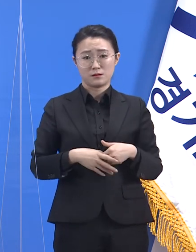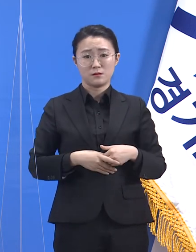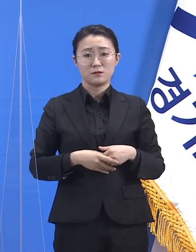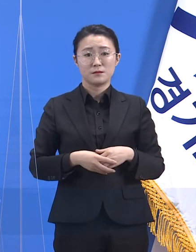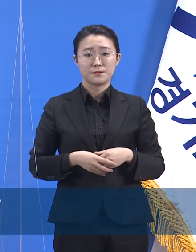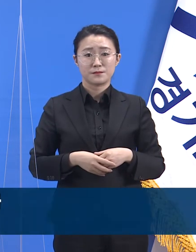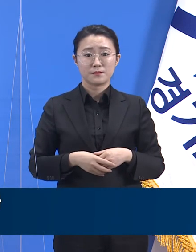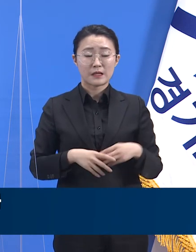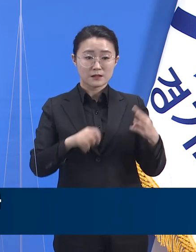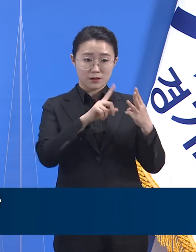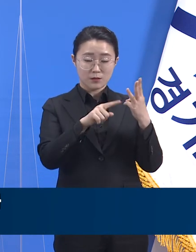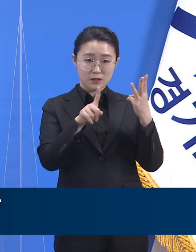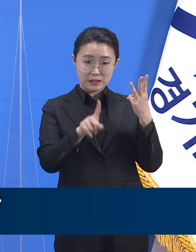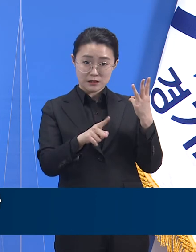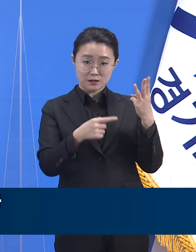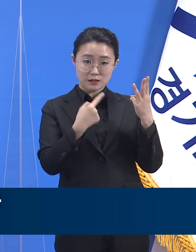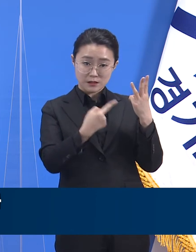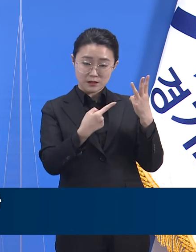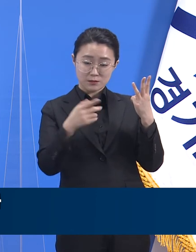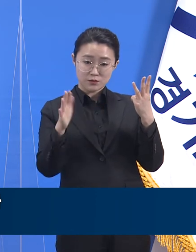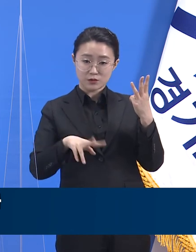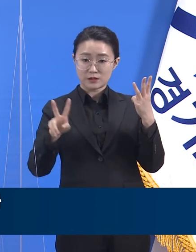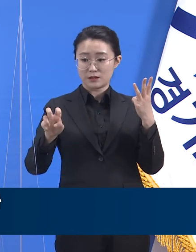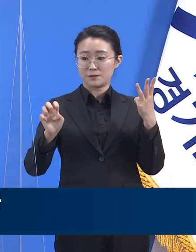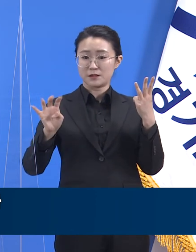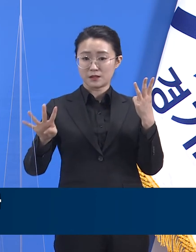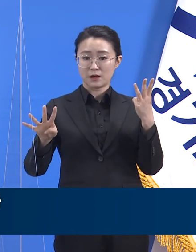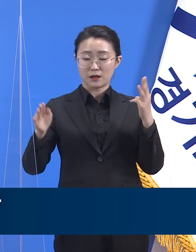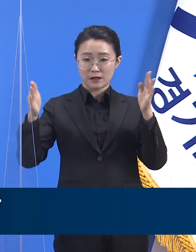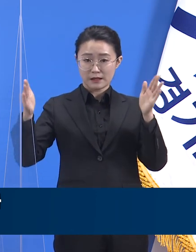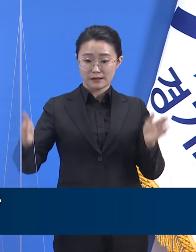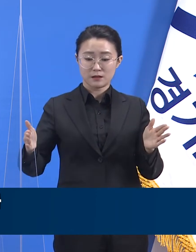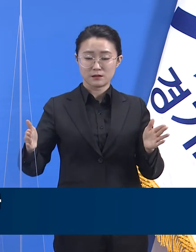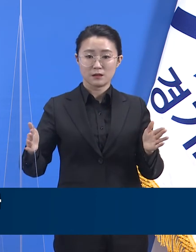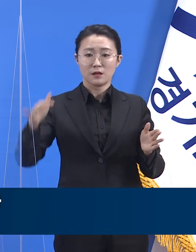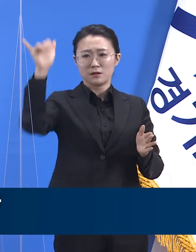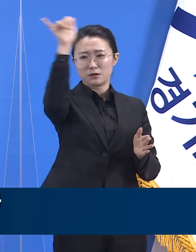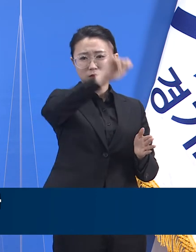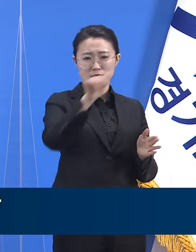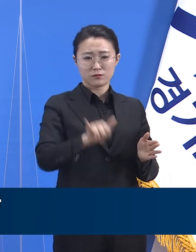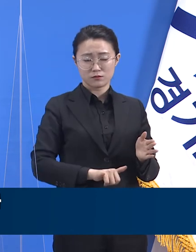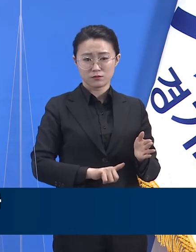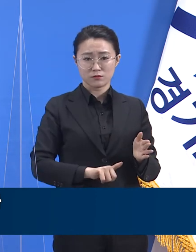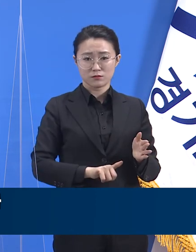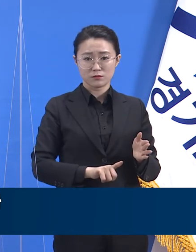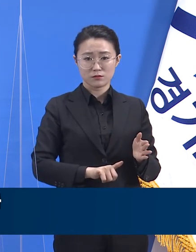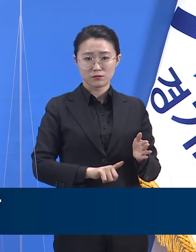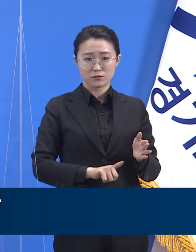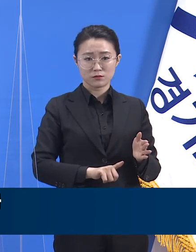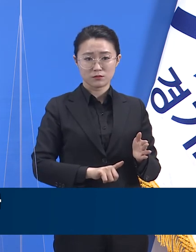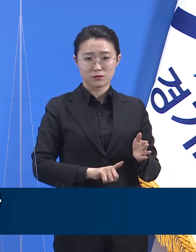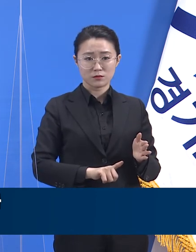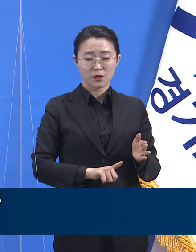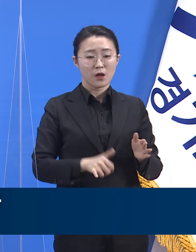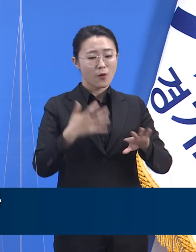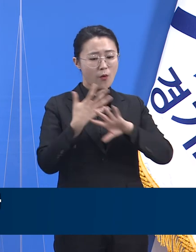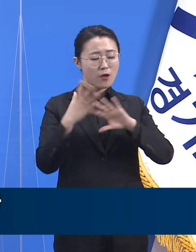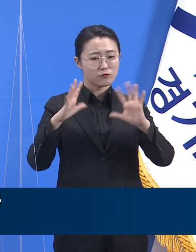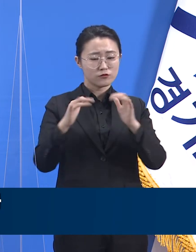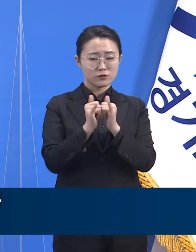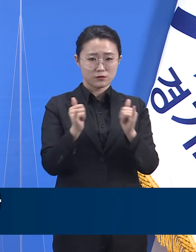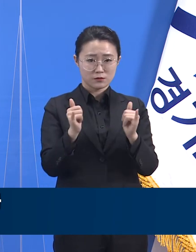3월 1일부터 24일까지 전국에서 발생한 일평균 국내 감염